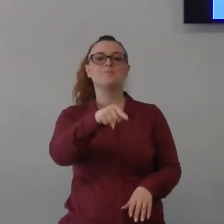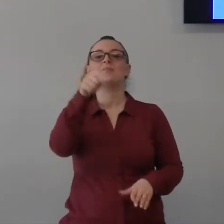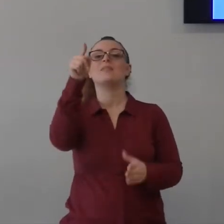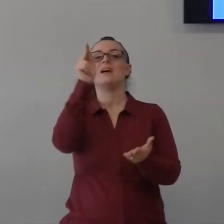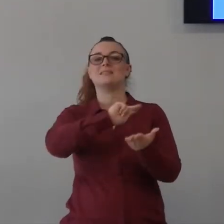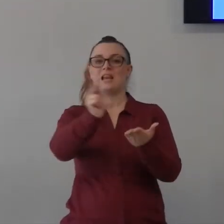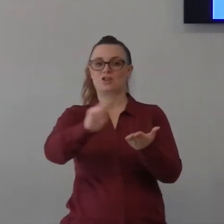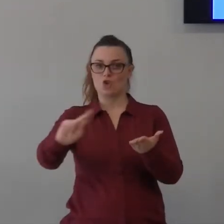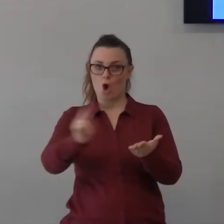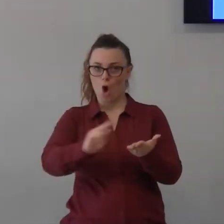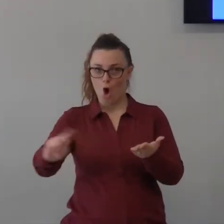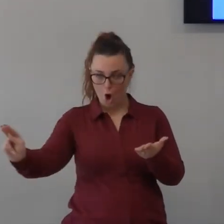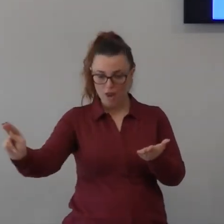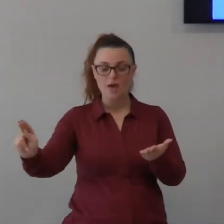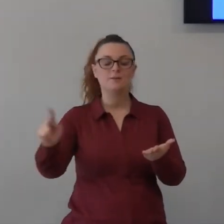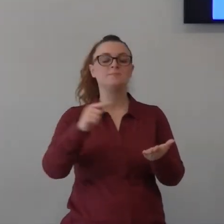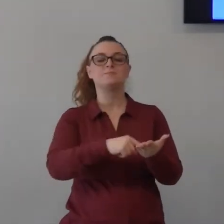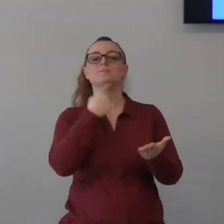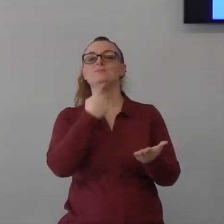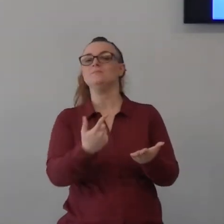C.S. Lewis ha detto così